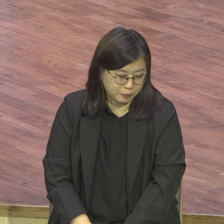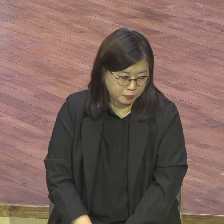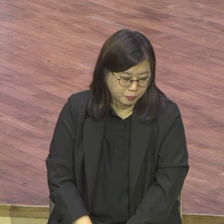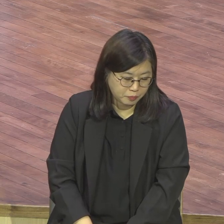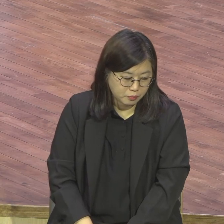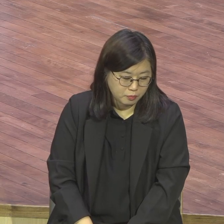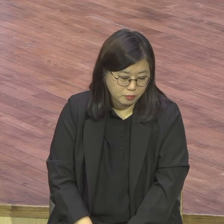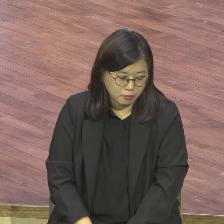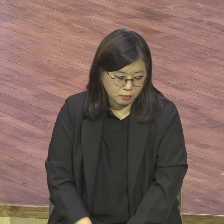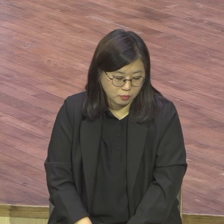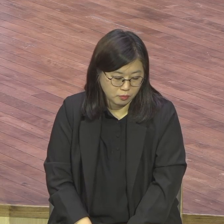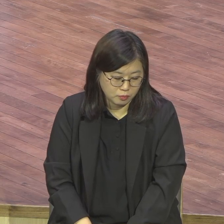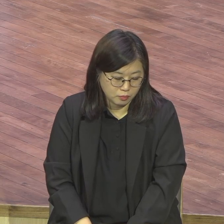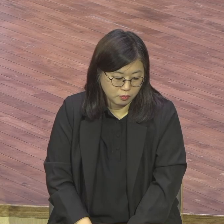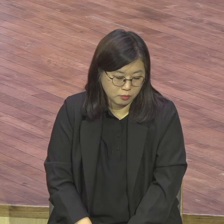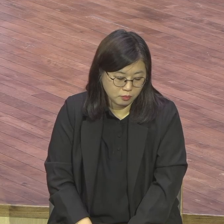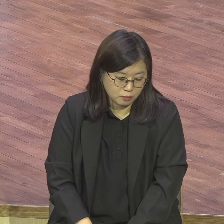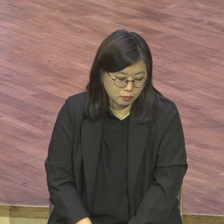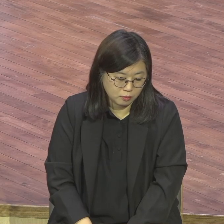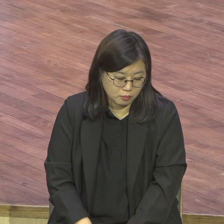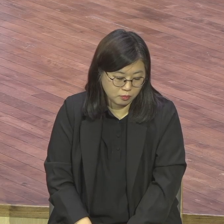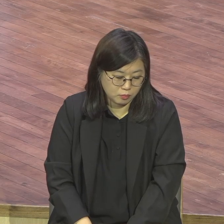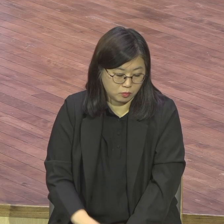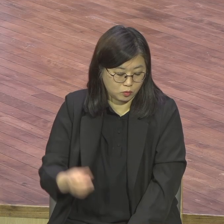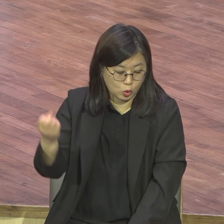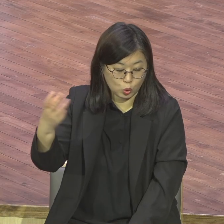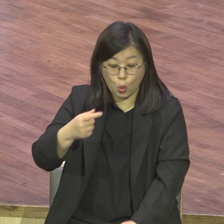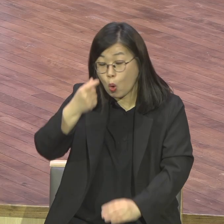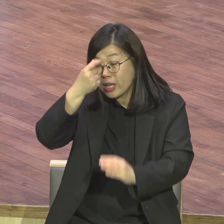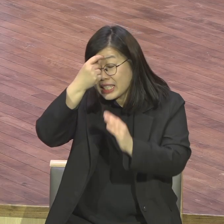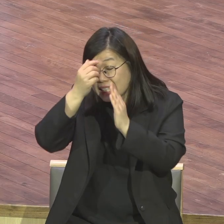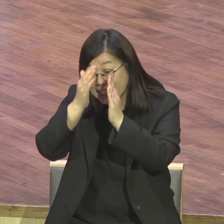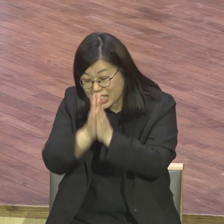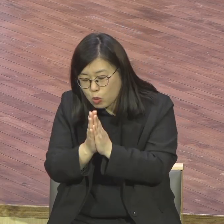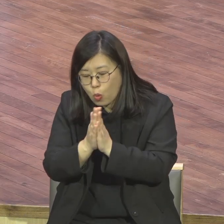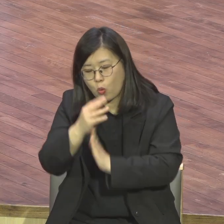자원이냐 그 다음에 기도 기도의 떨입니다 기도의 떨